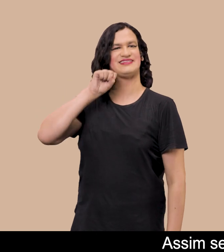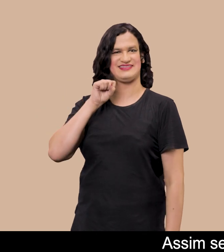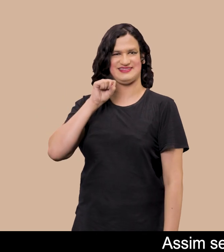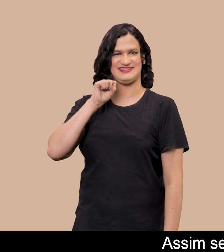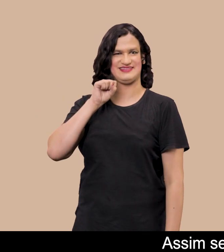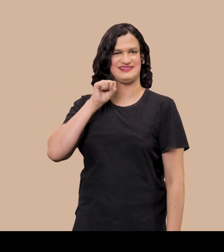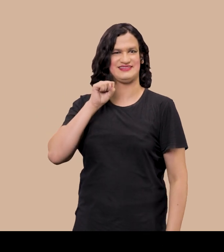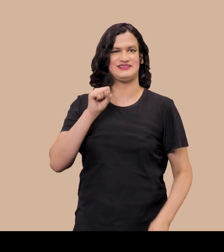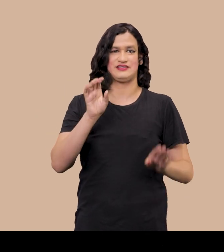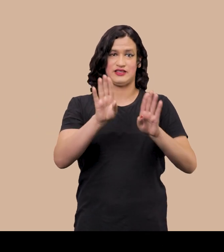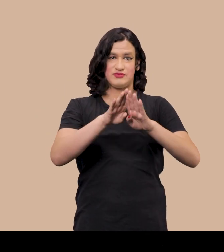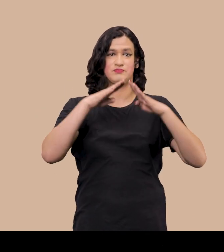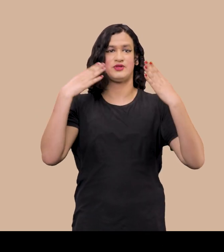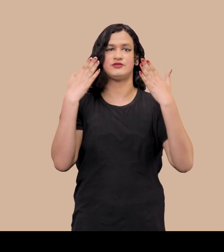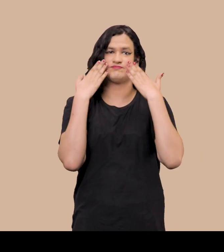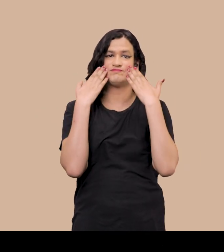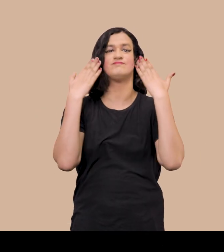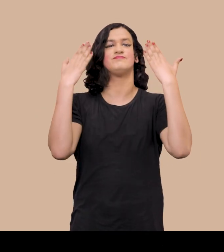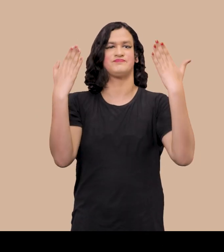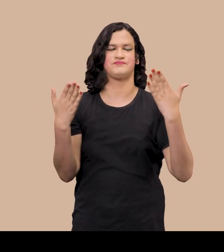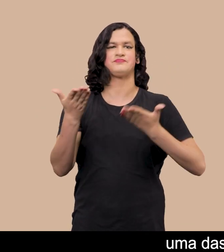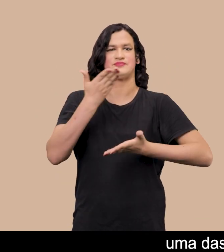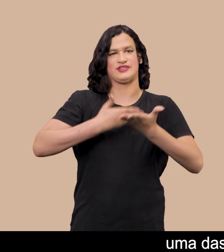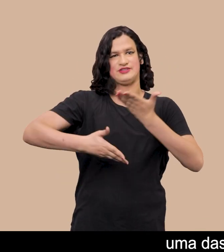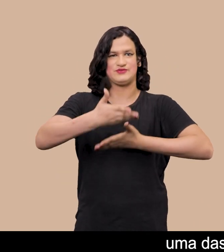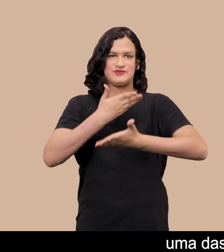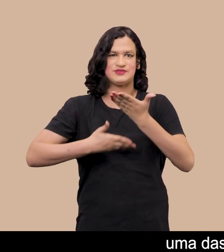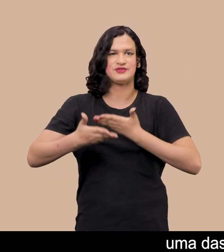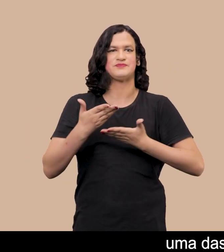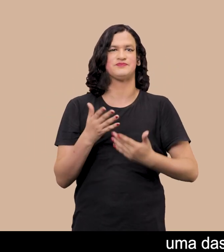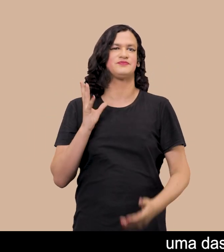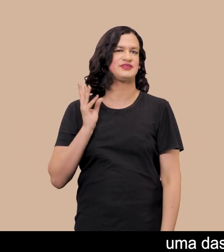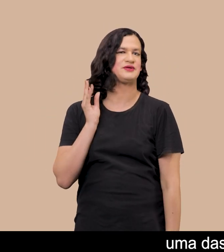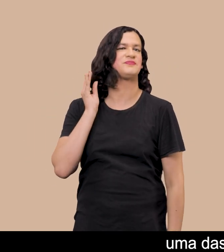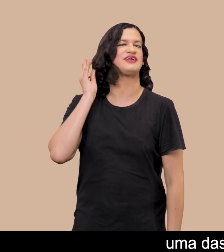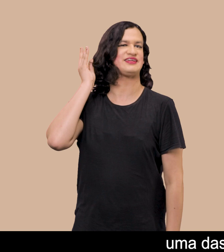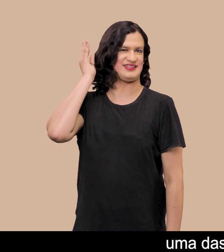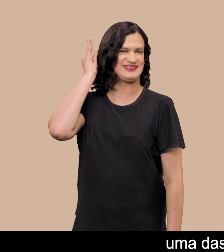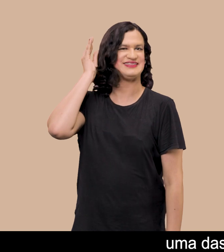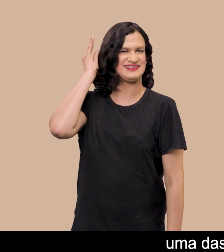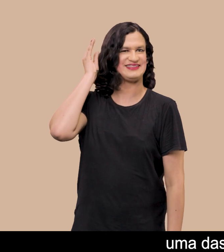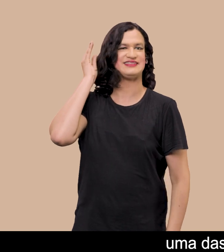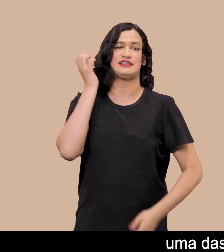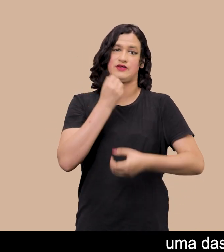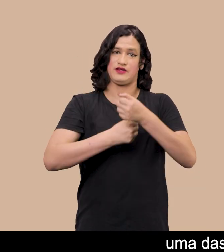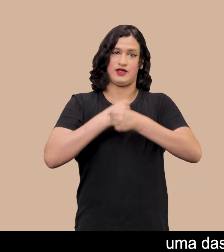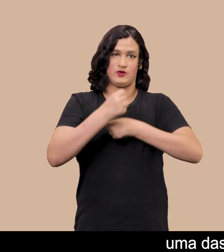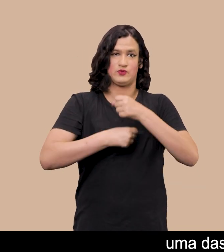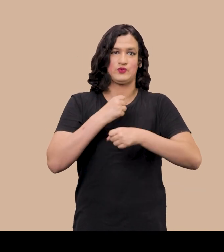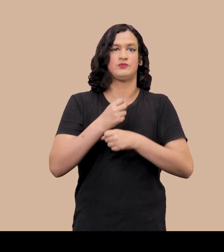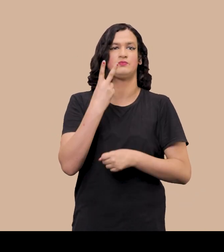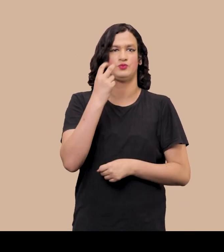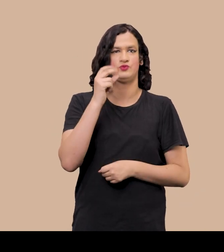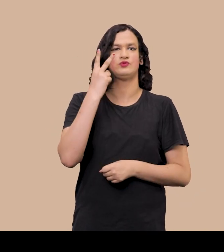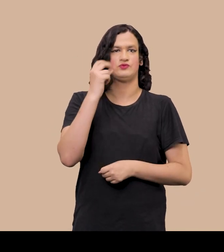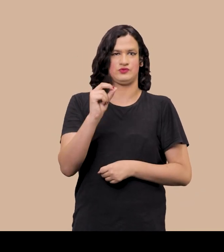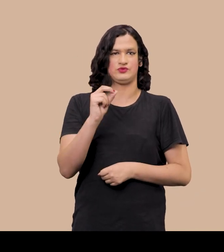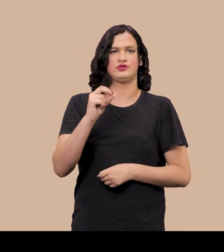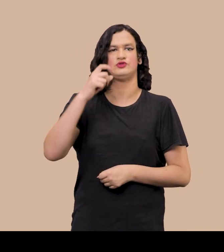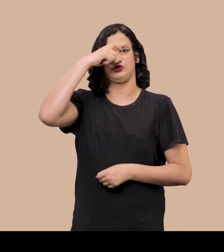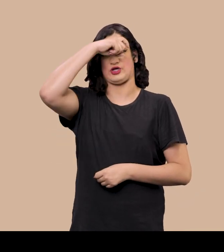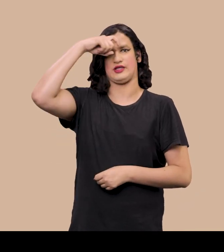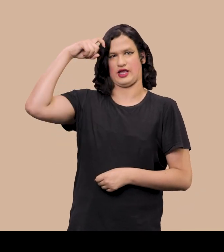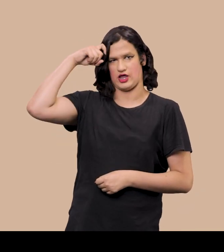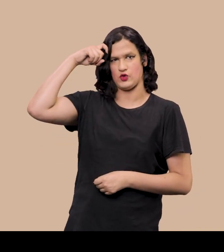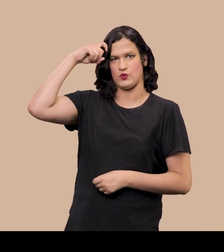Portfólio que compartilhou com Isabela Rigeli, uma das curadoras da exposição, em janeiro de 2020 Após uma